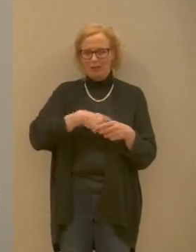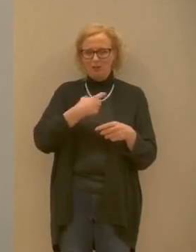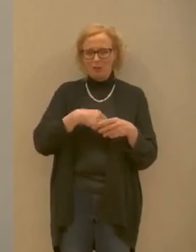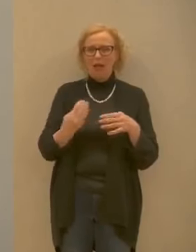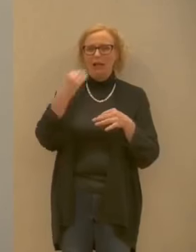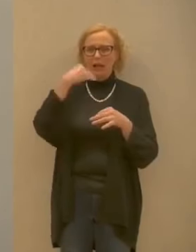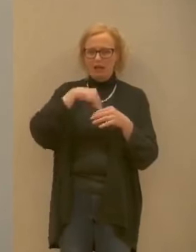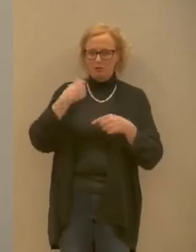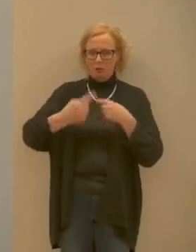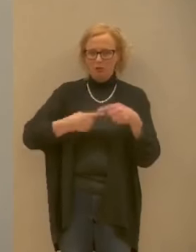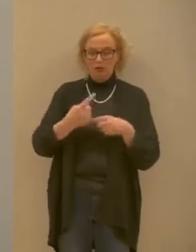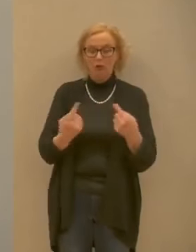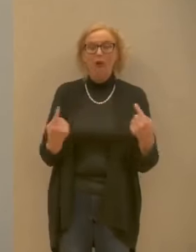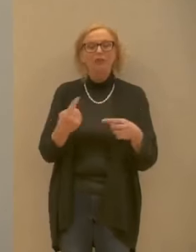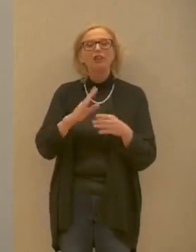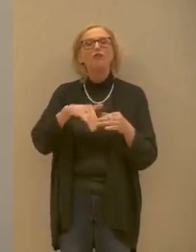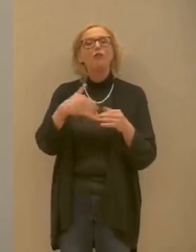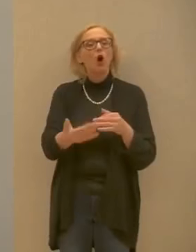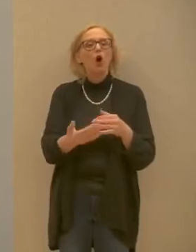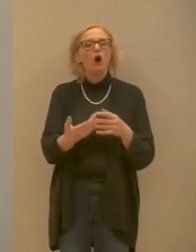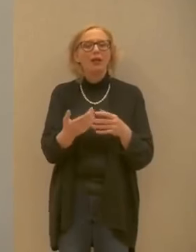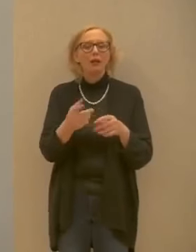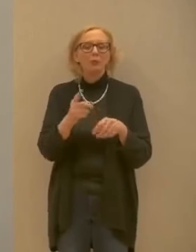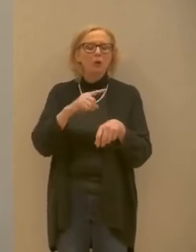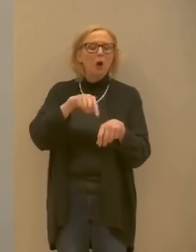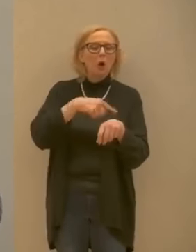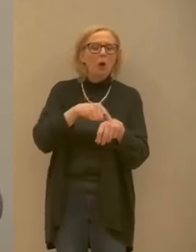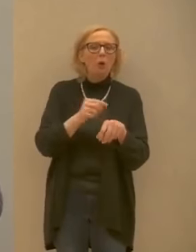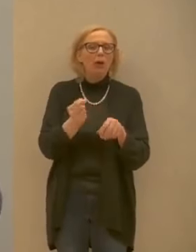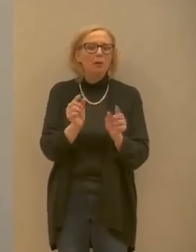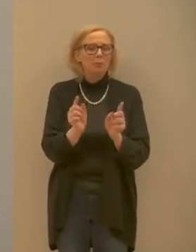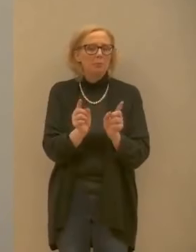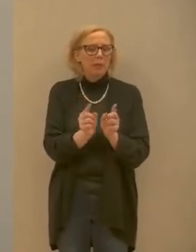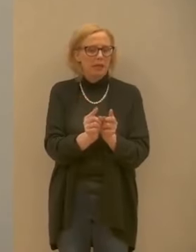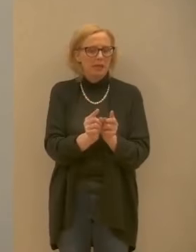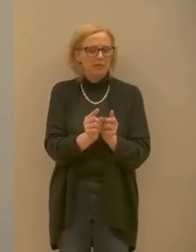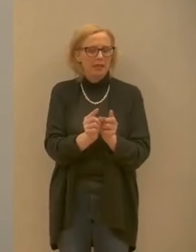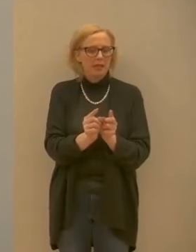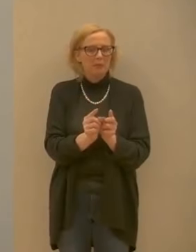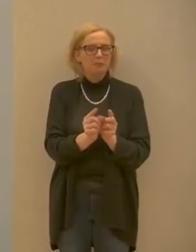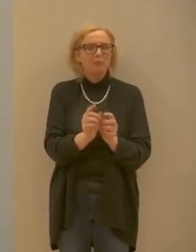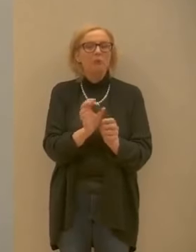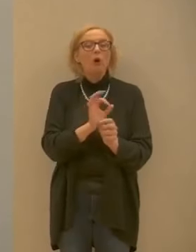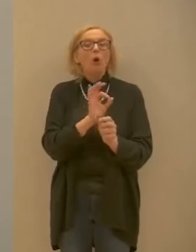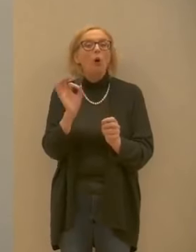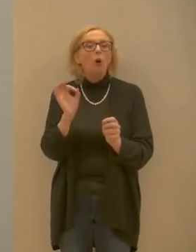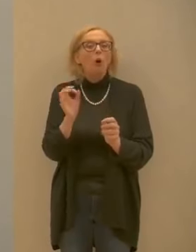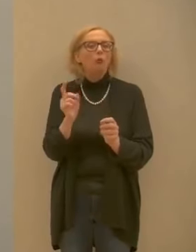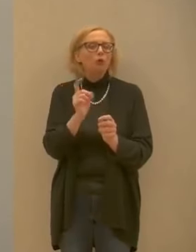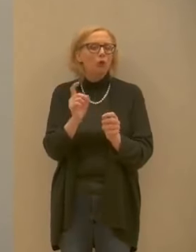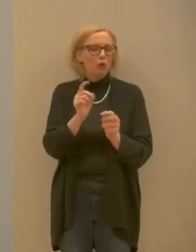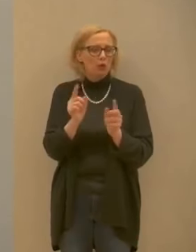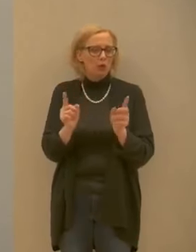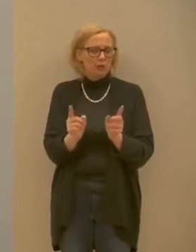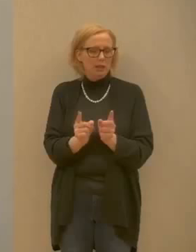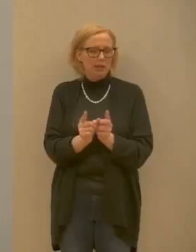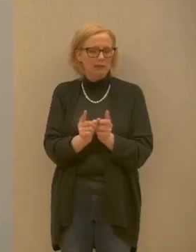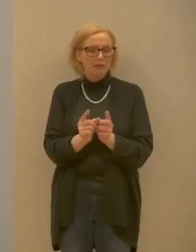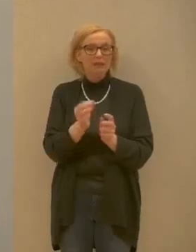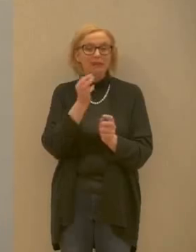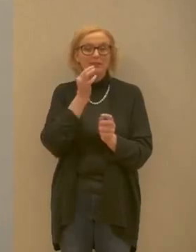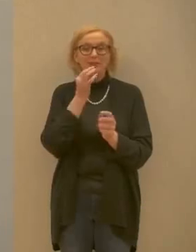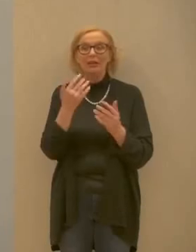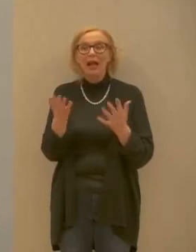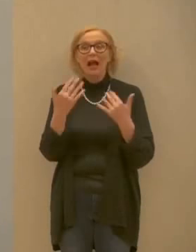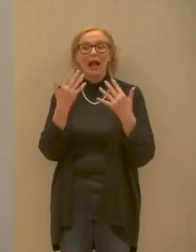e in alcuni testi hanno detto alcuni giorni comunque sicuramente l'impatto via aerea è un impatto immediato